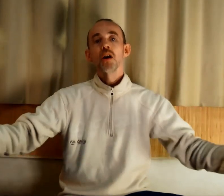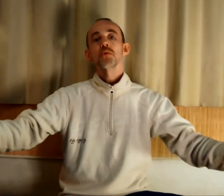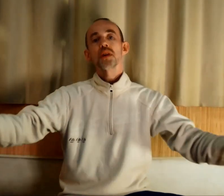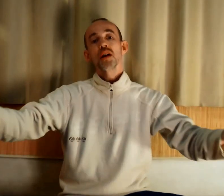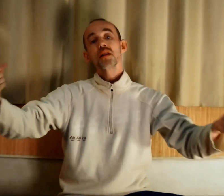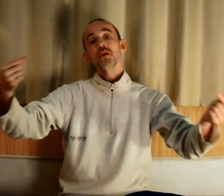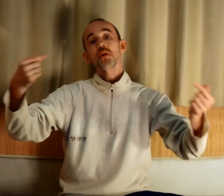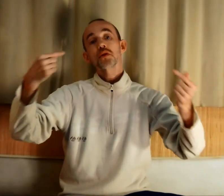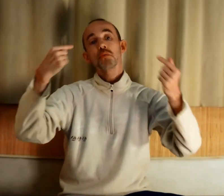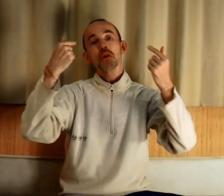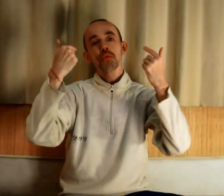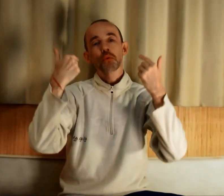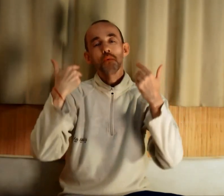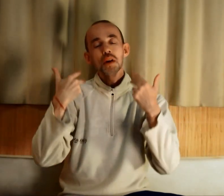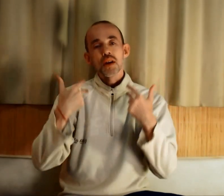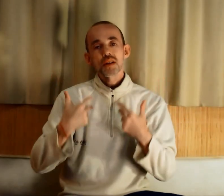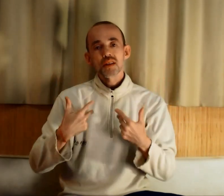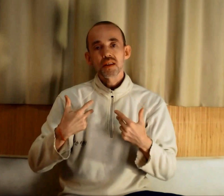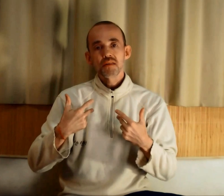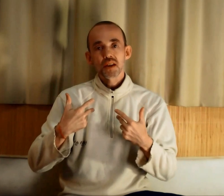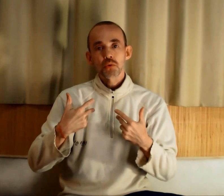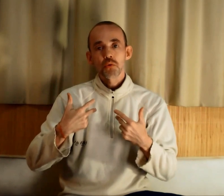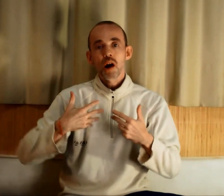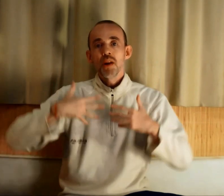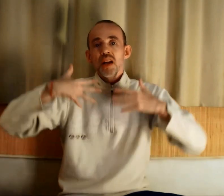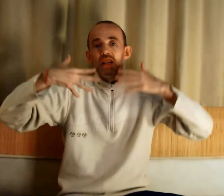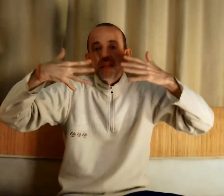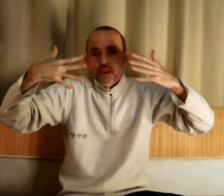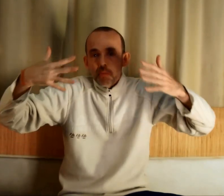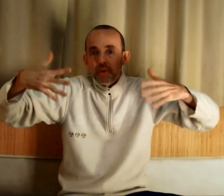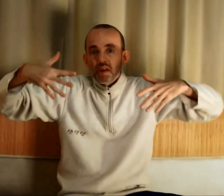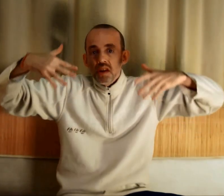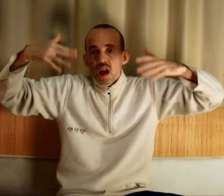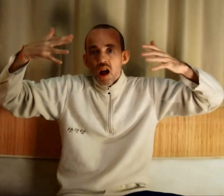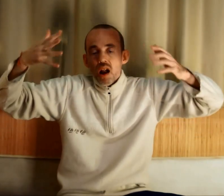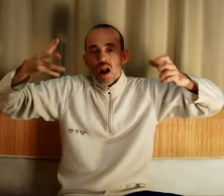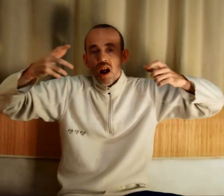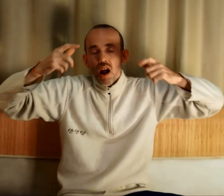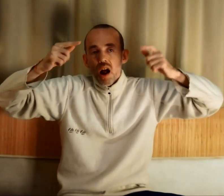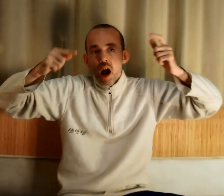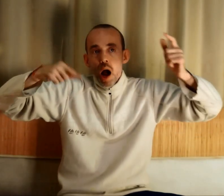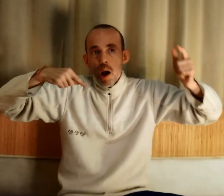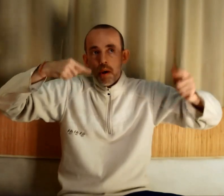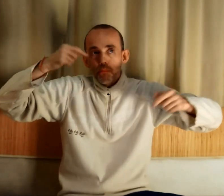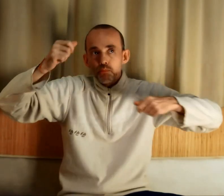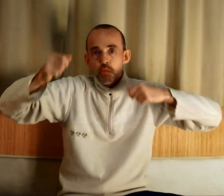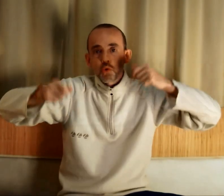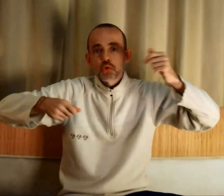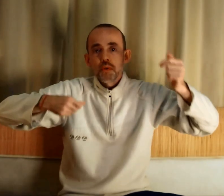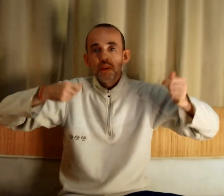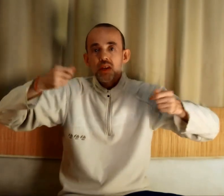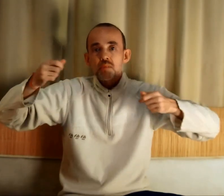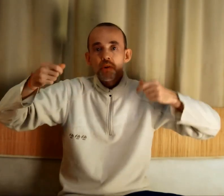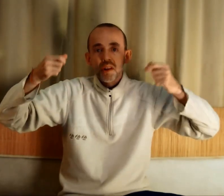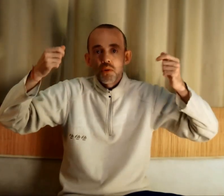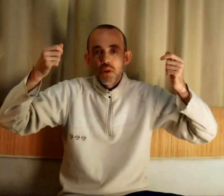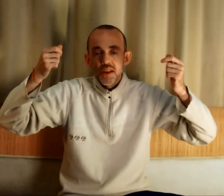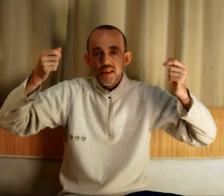que c à l'intérieur seulement qu'ils vont trouver cette satisfaction durable, ils s'obstinent à poursuivre des expériences qui ne les